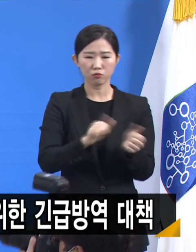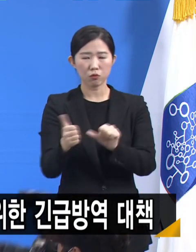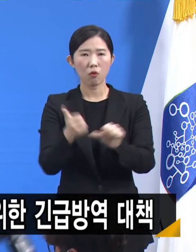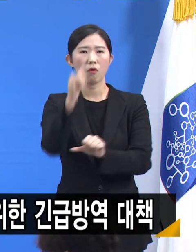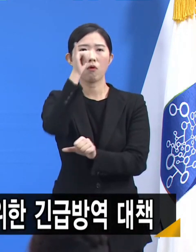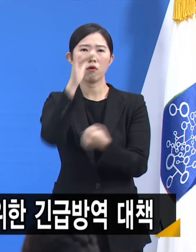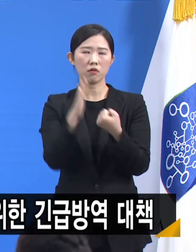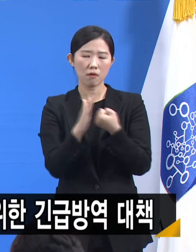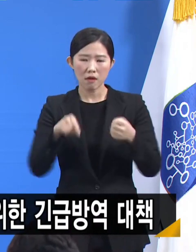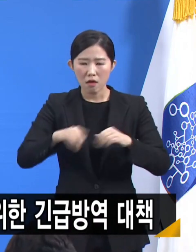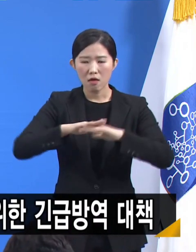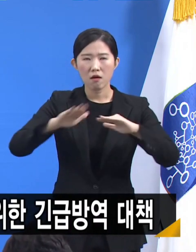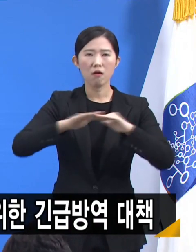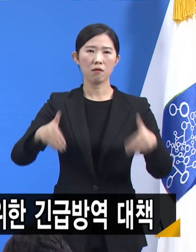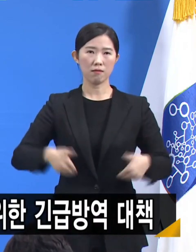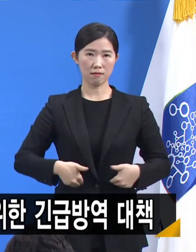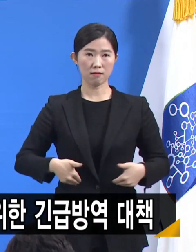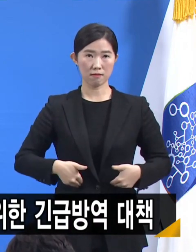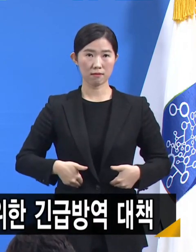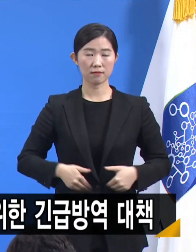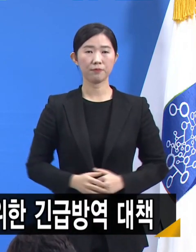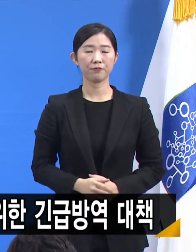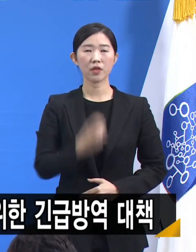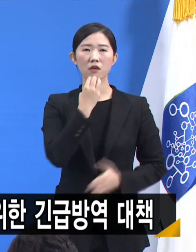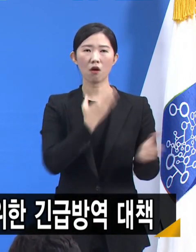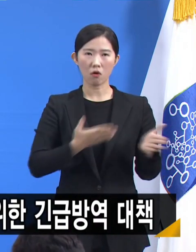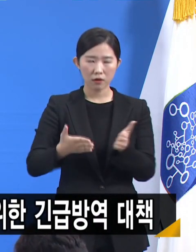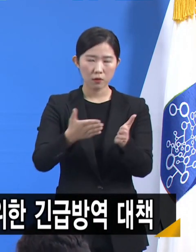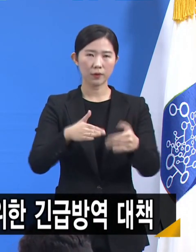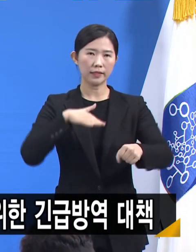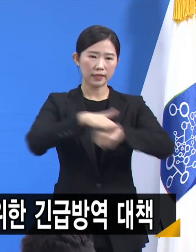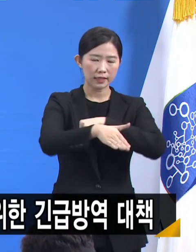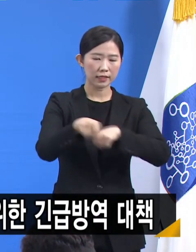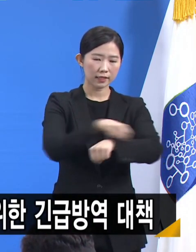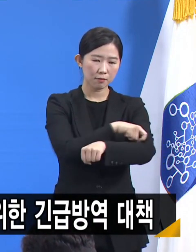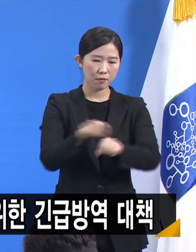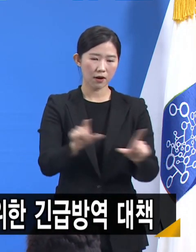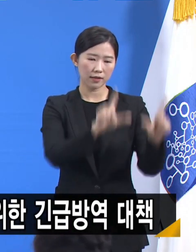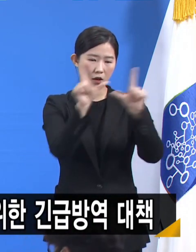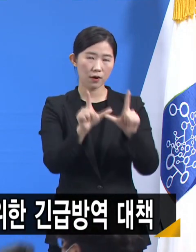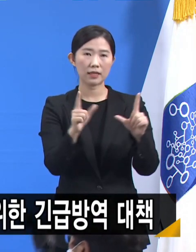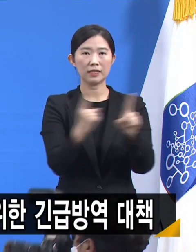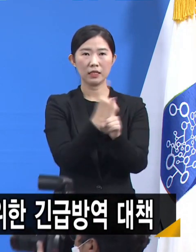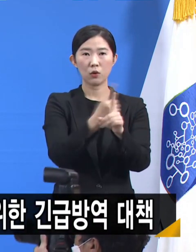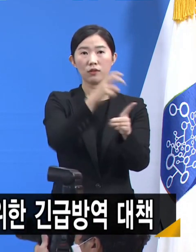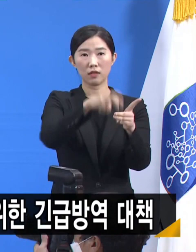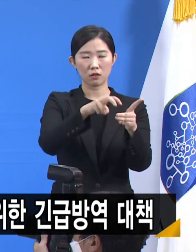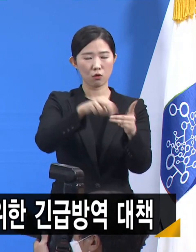필요합니다. 그래서 경기도형 특별생활치료센터를 운영하기로 했습니다.